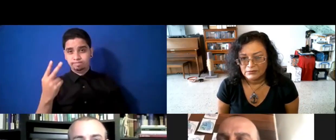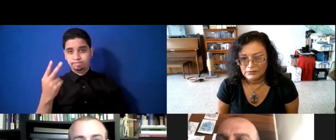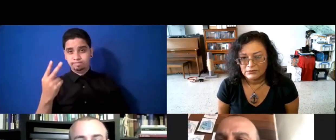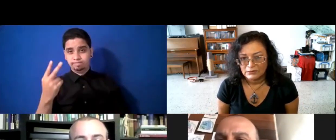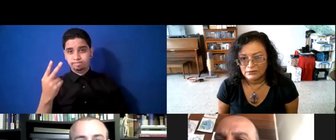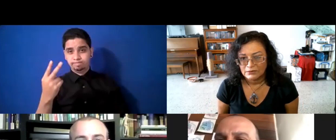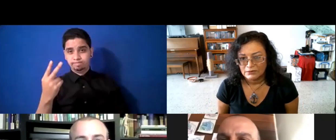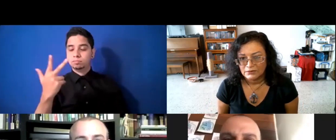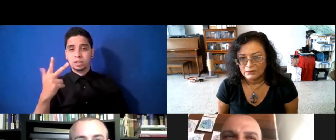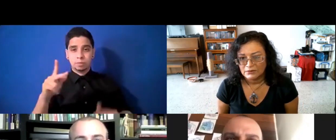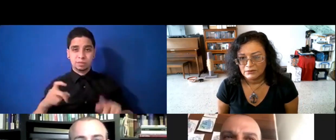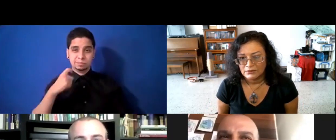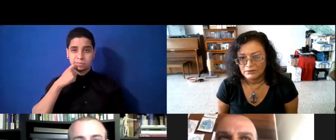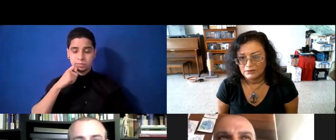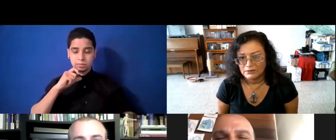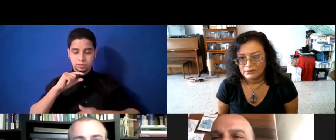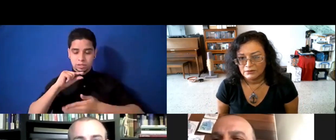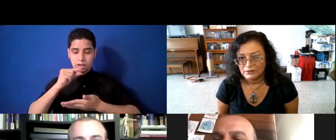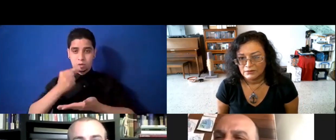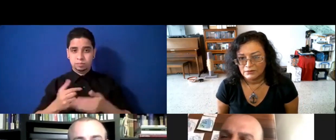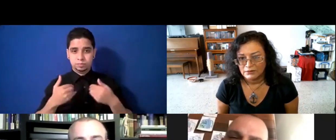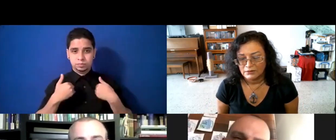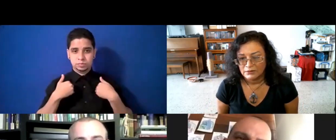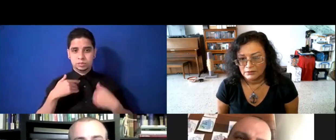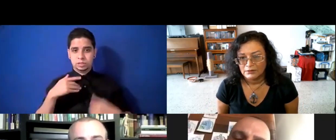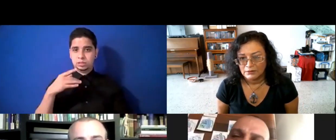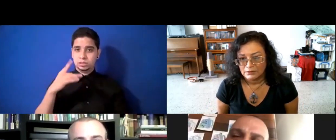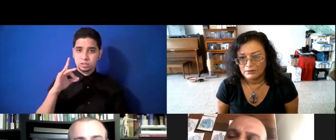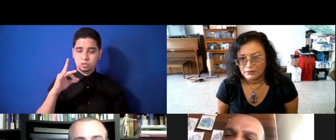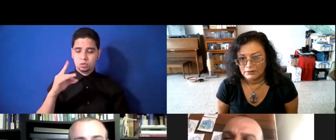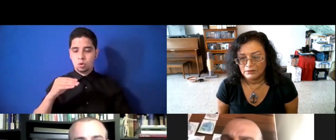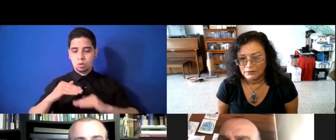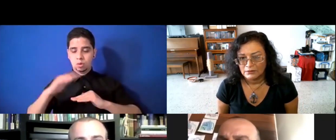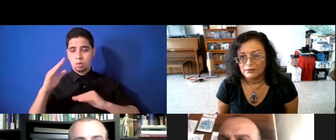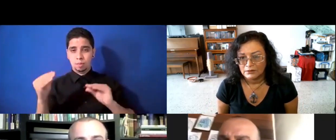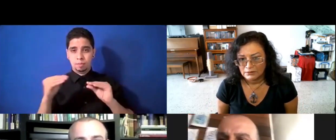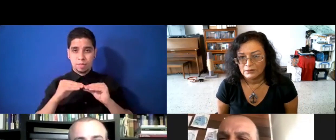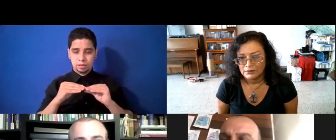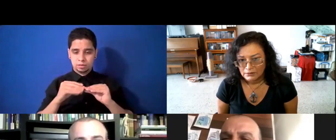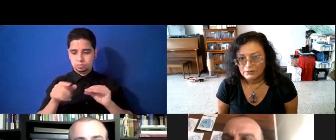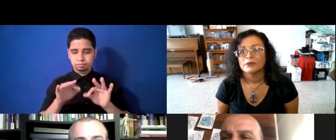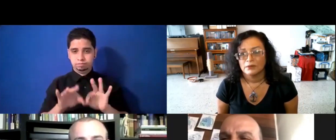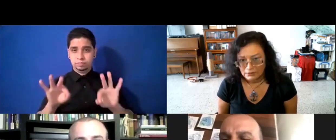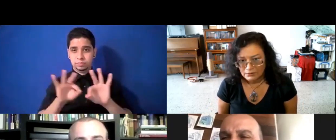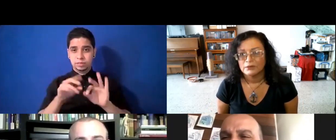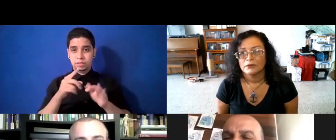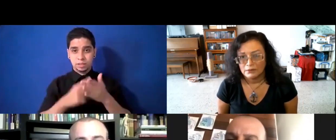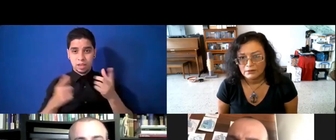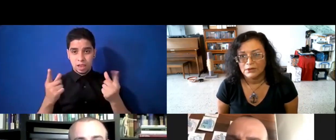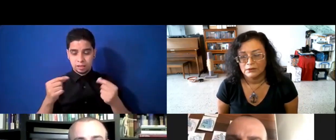acaban de graduar y tienen sobre 18 años, que es importante, y entonces entran a trabajar con nosotros. Así que